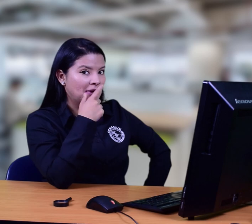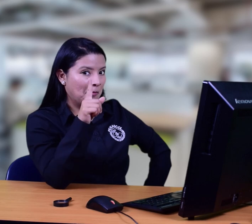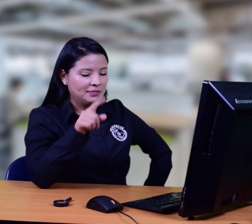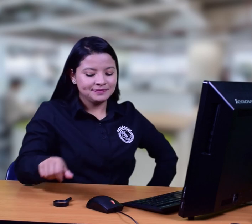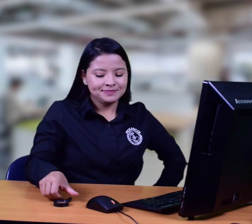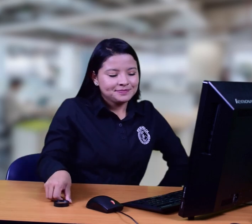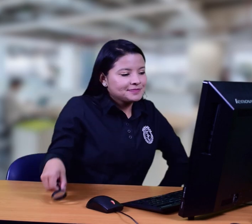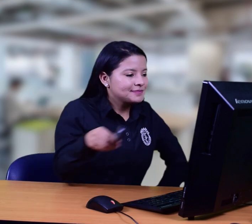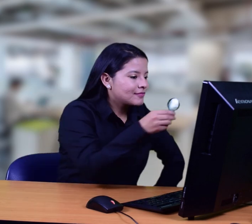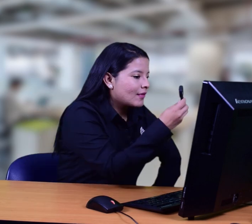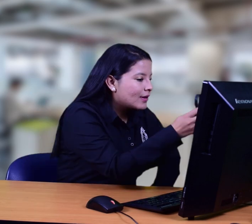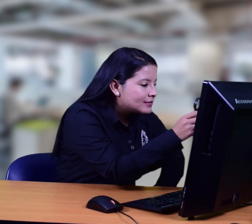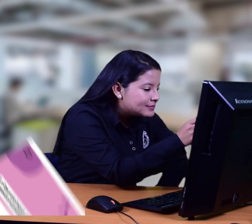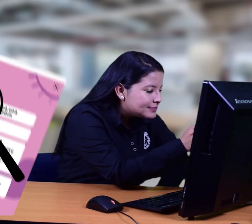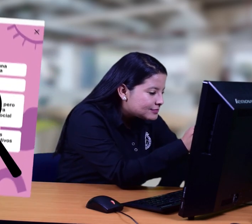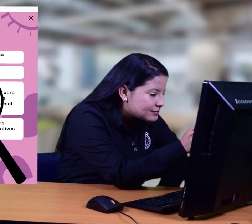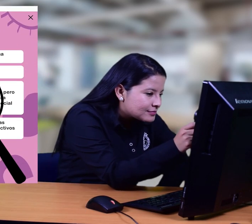pero miremos con más detalle.